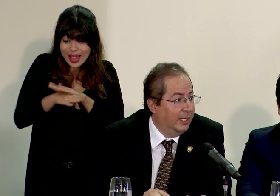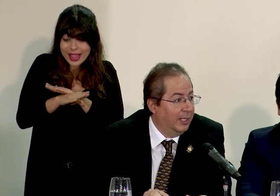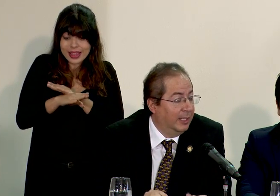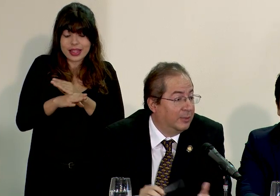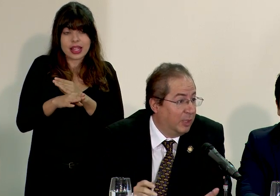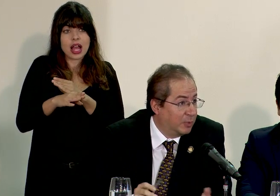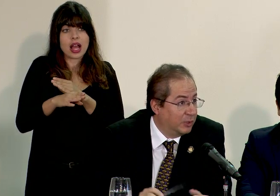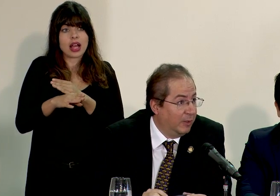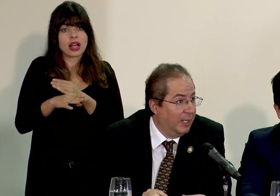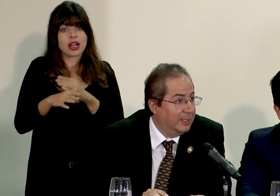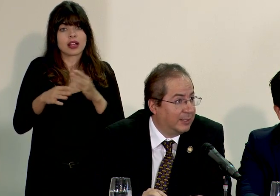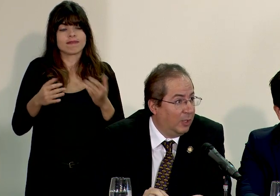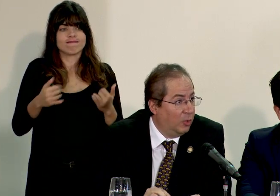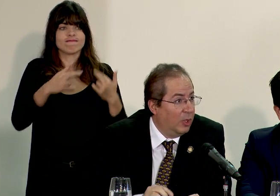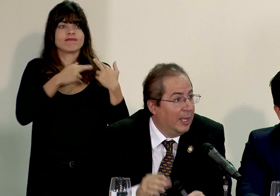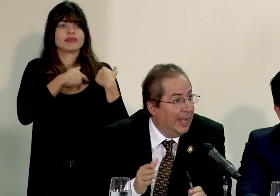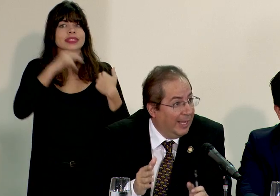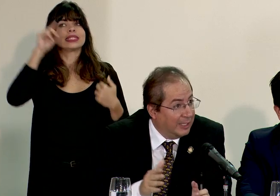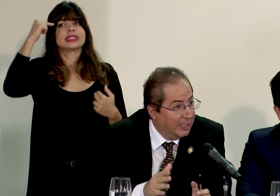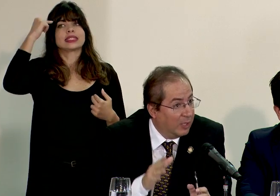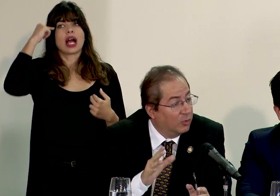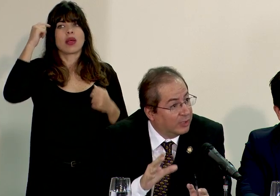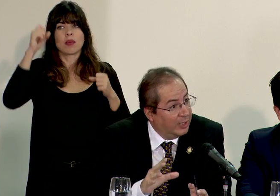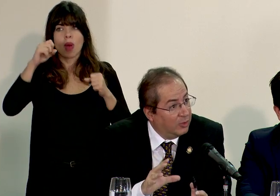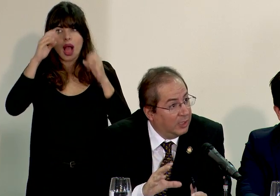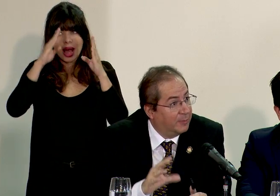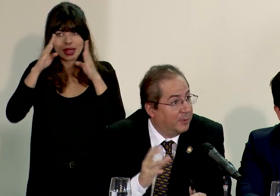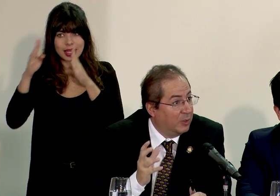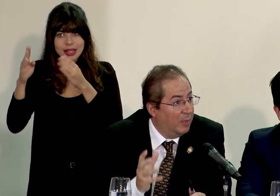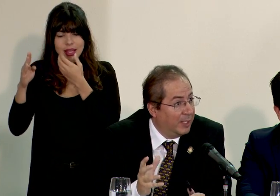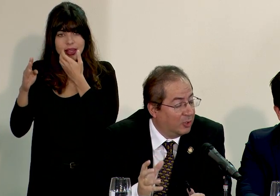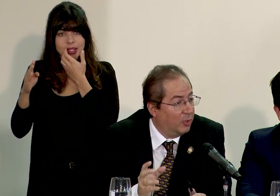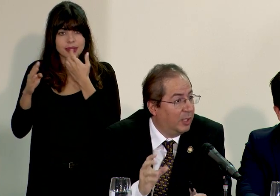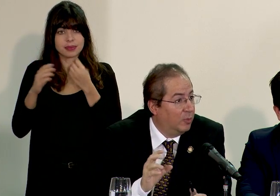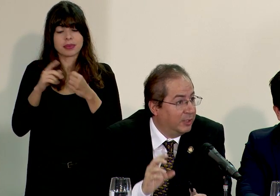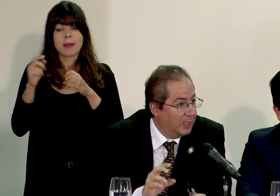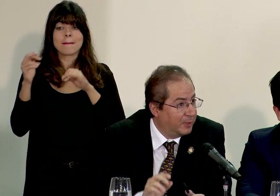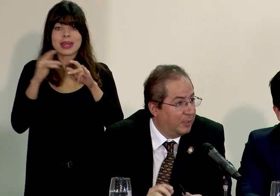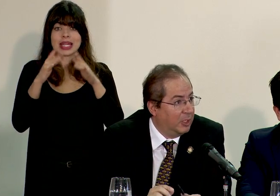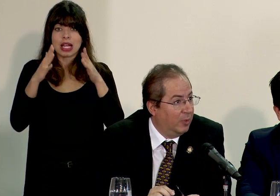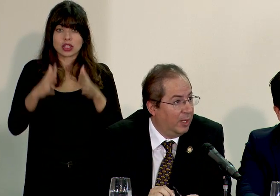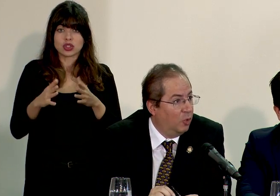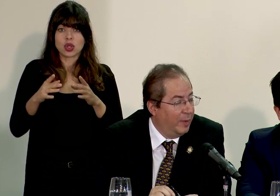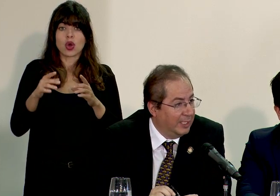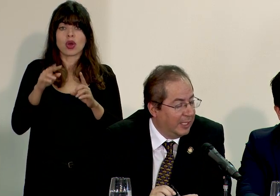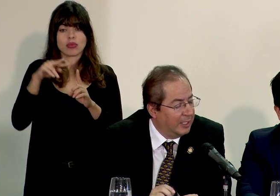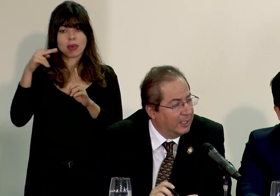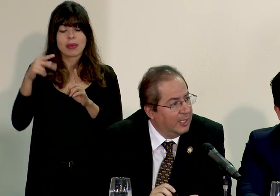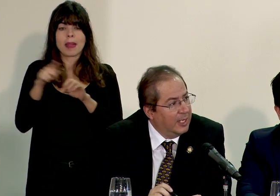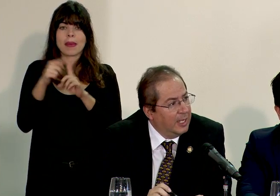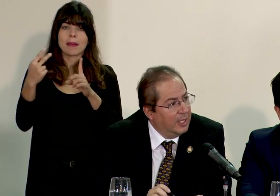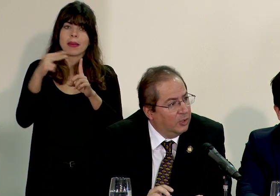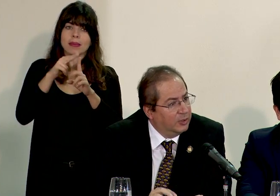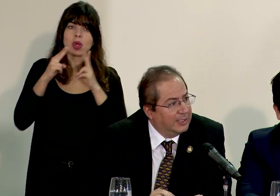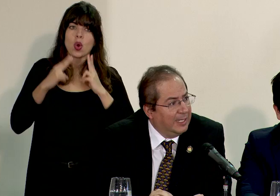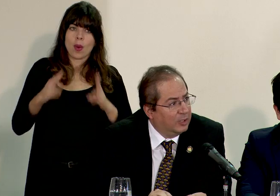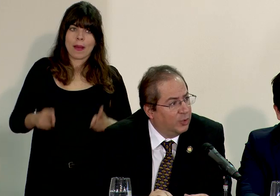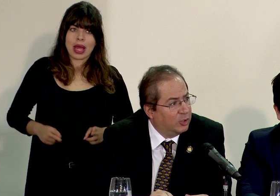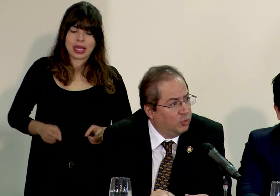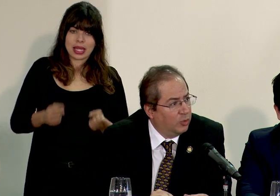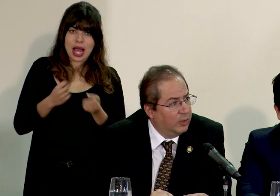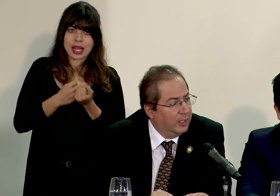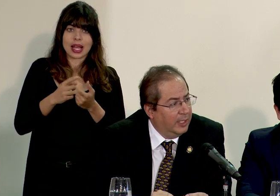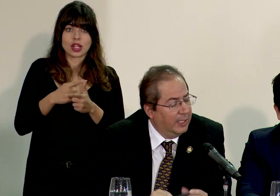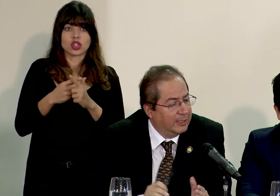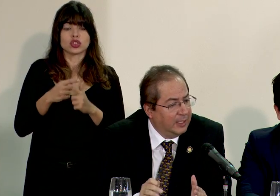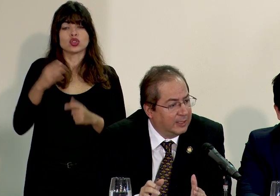es una responsabilidad del Estado atenderlos tanto desde la perspectiva migratoria como desde la perspectiva humanitaria entonces en la